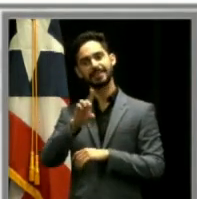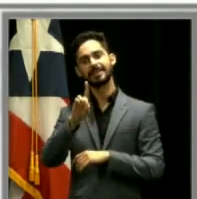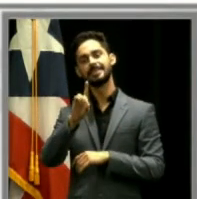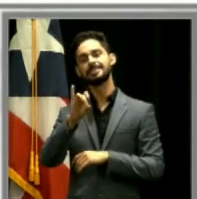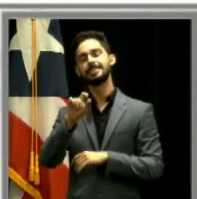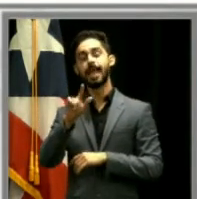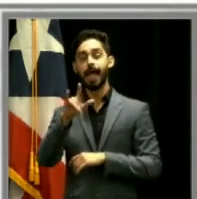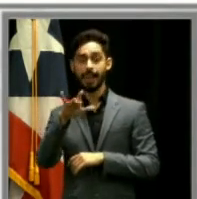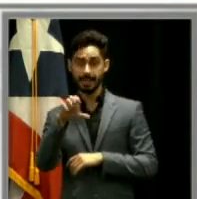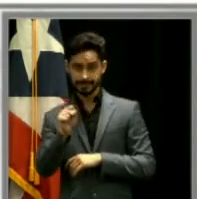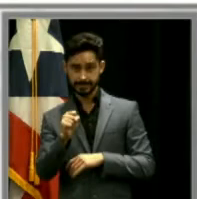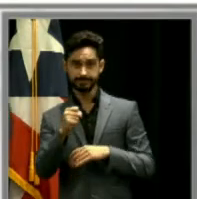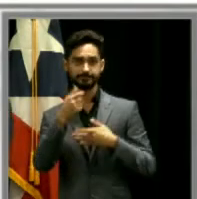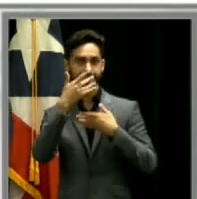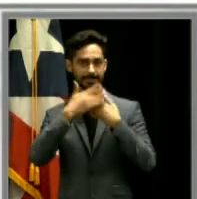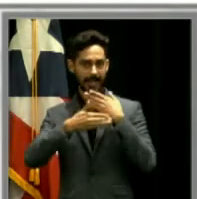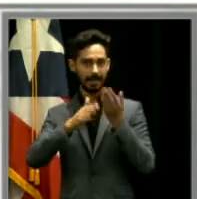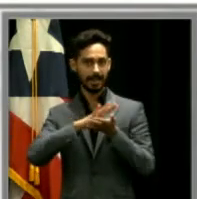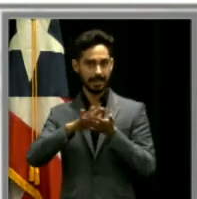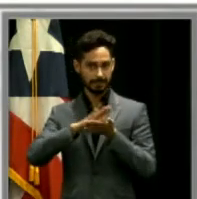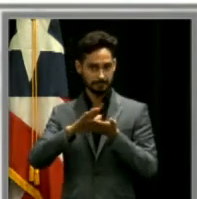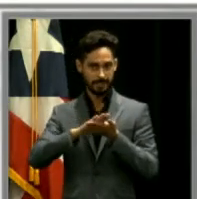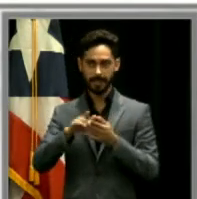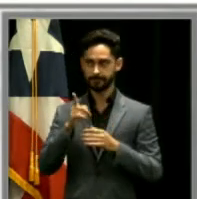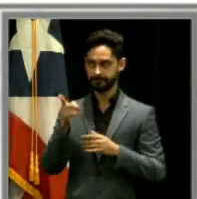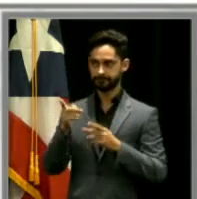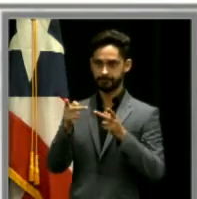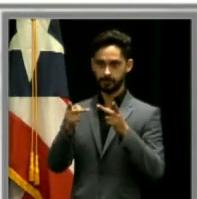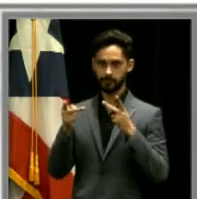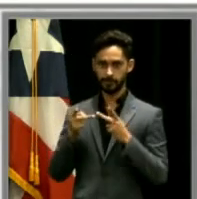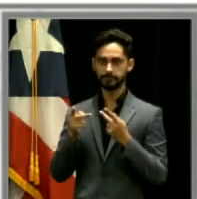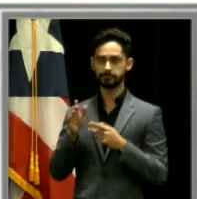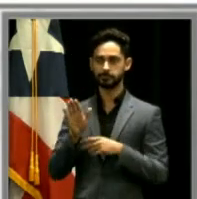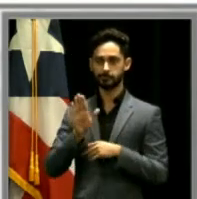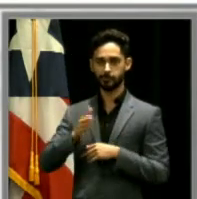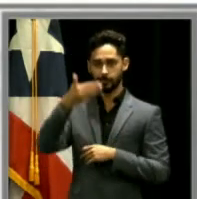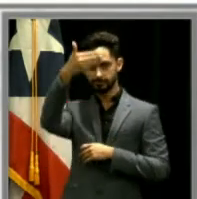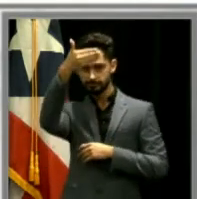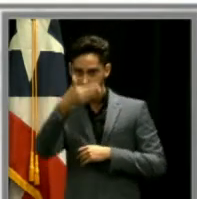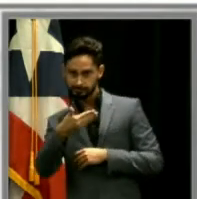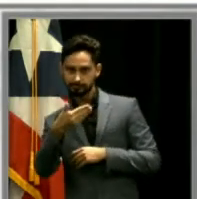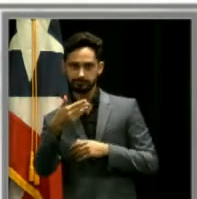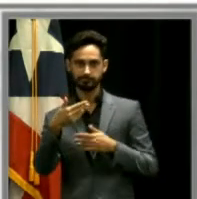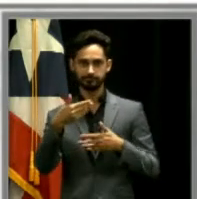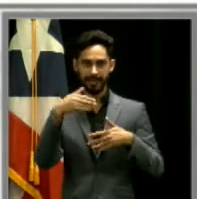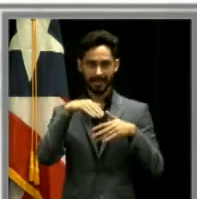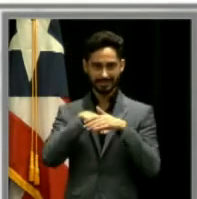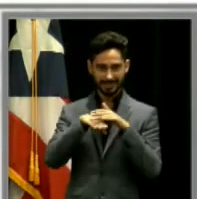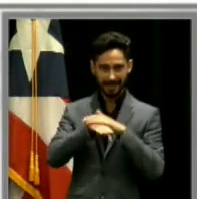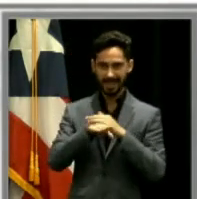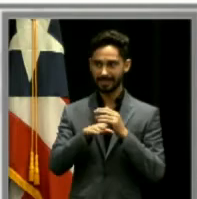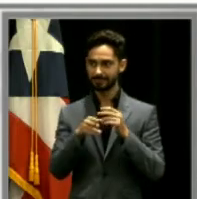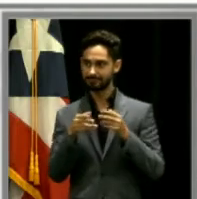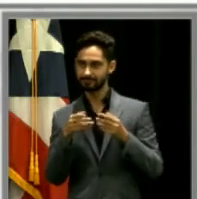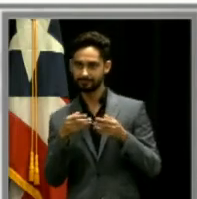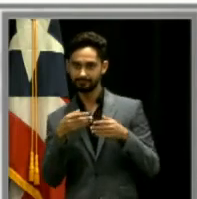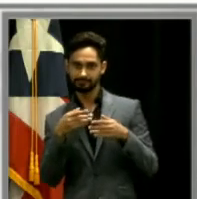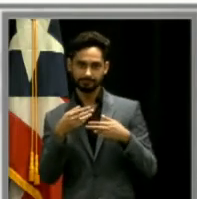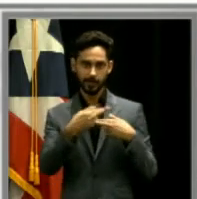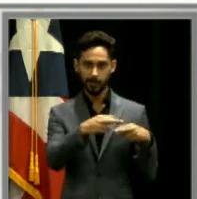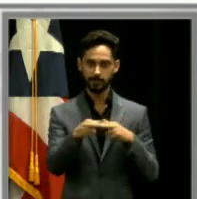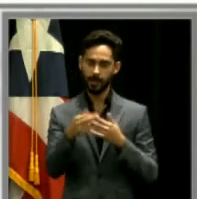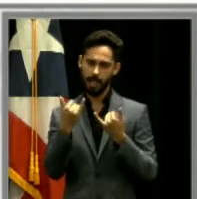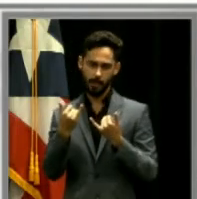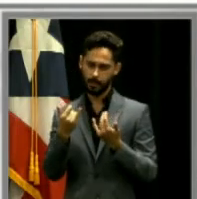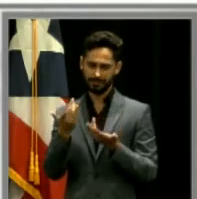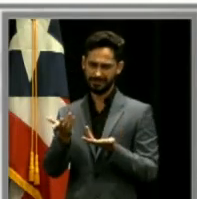tener su propio drop-off de las diferentes áreas, que no lo tiene actualmente